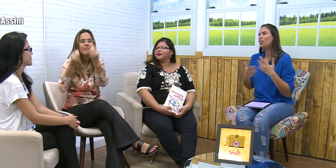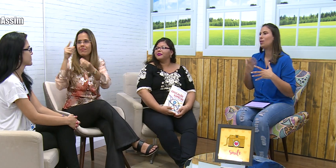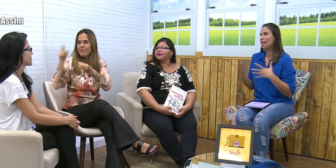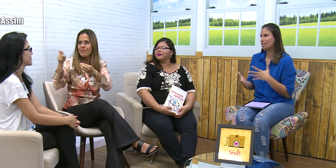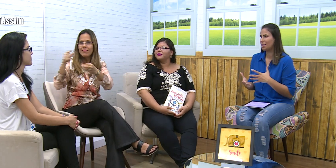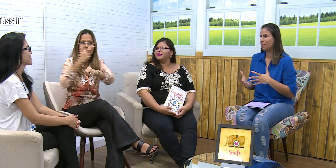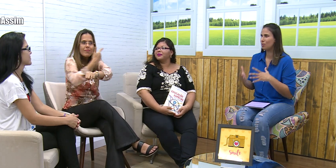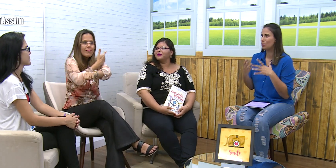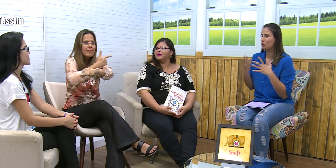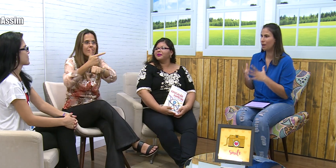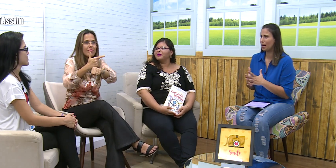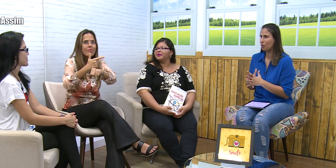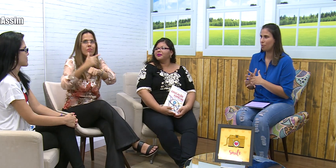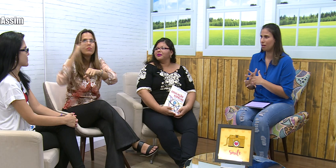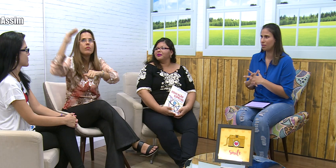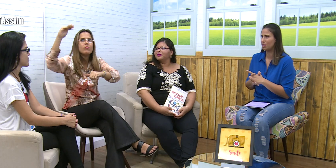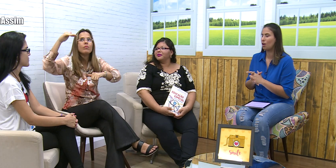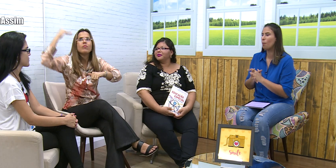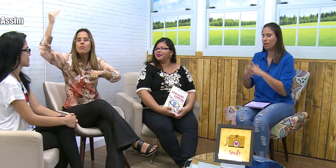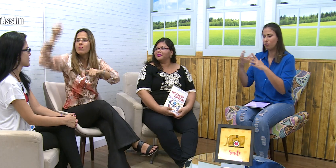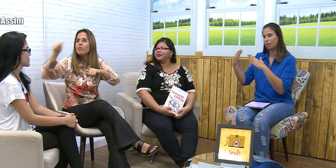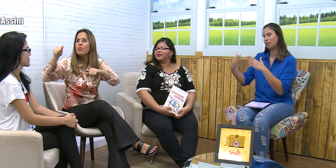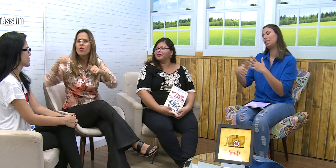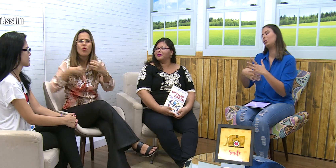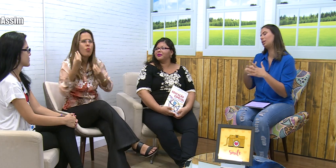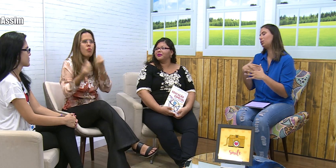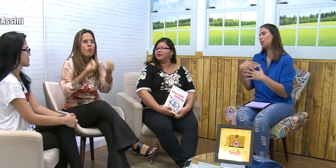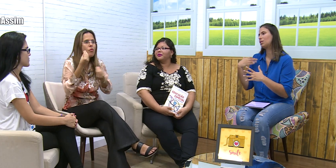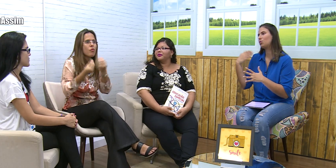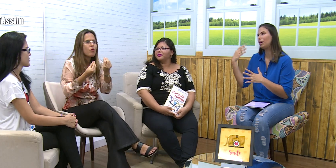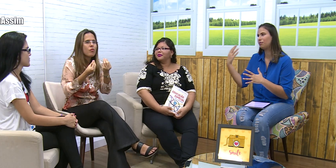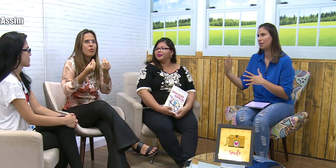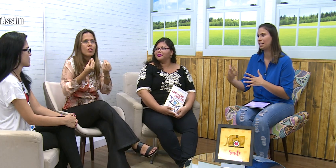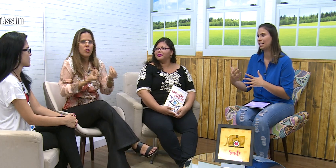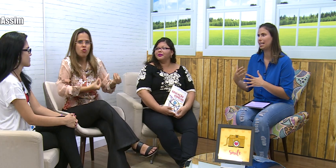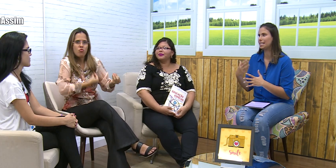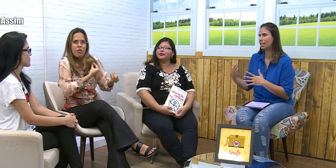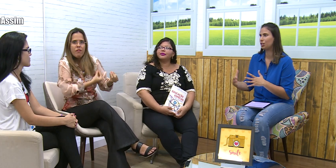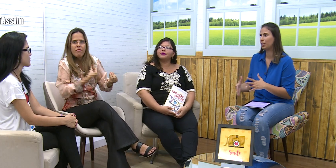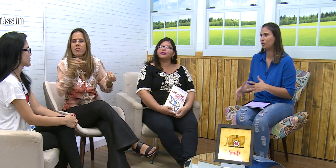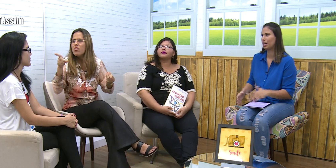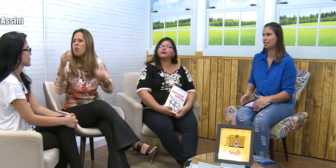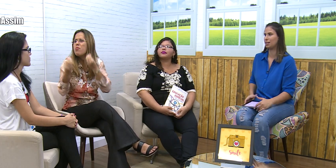educação superior para você? Como é que foi, na verdade, durante toda a sua vida, né? Essa questão da educação?